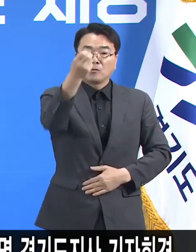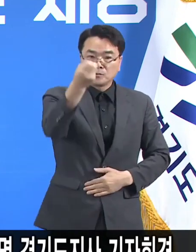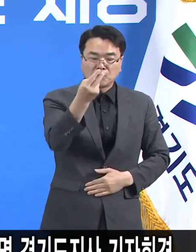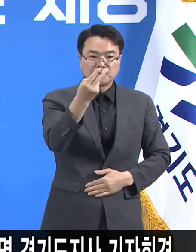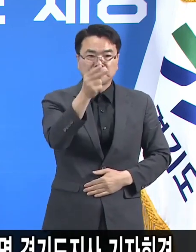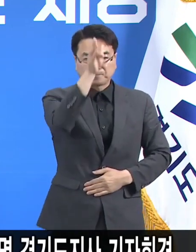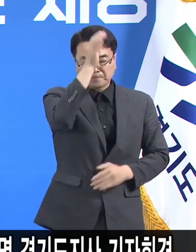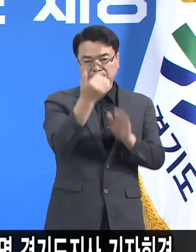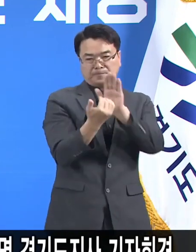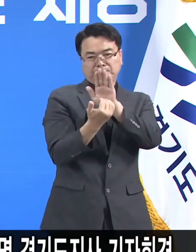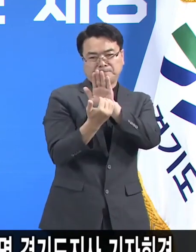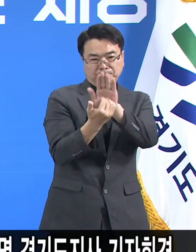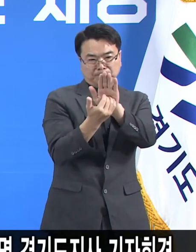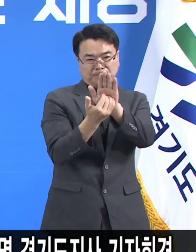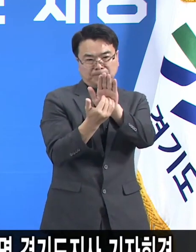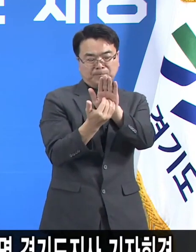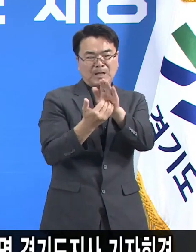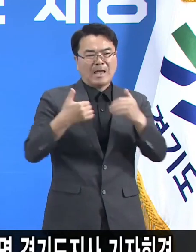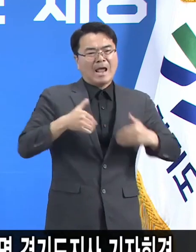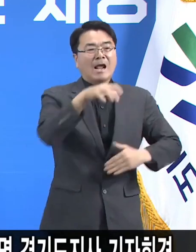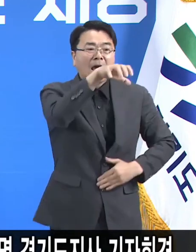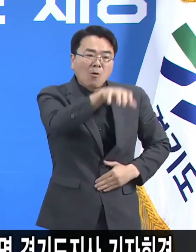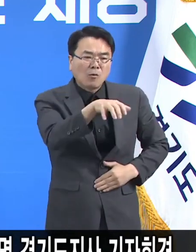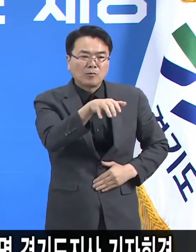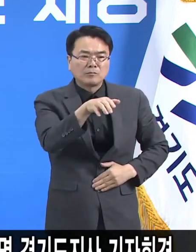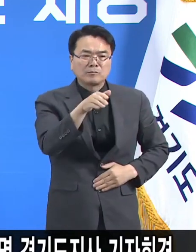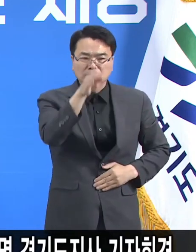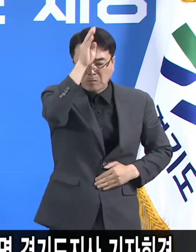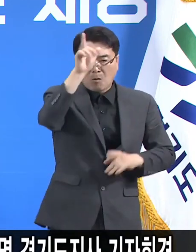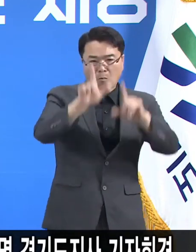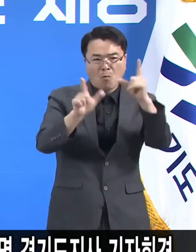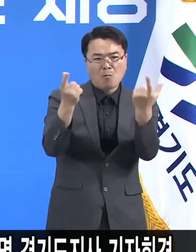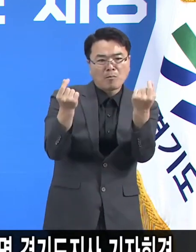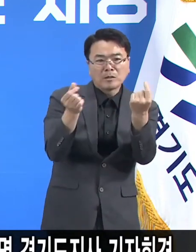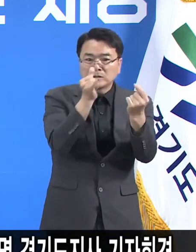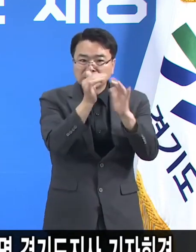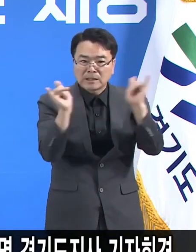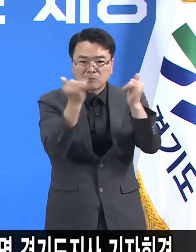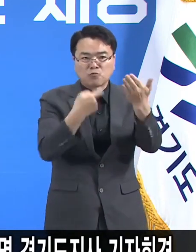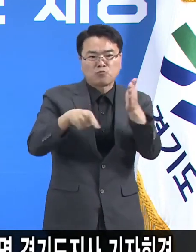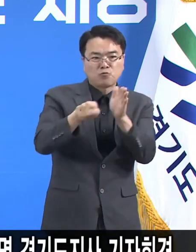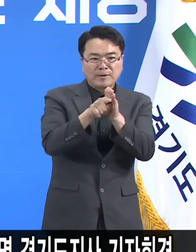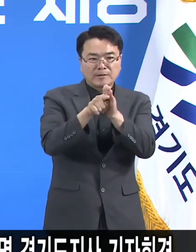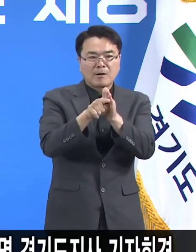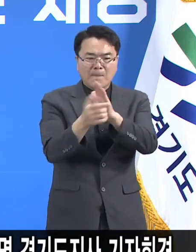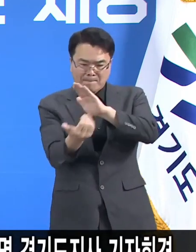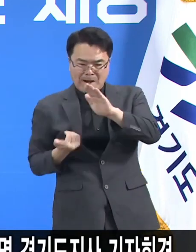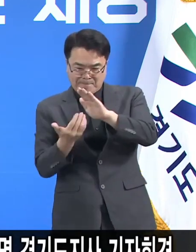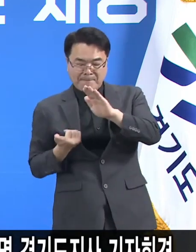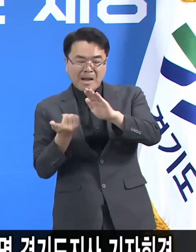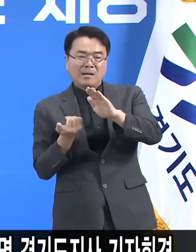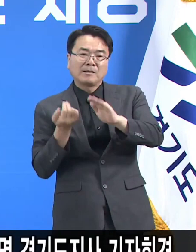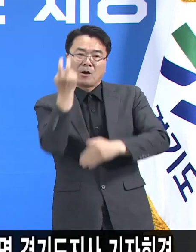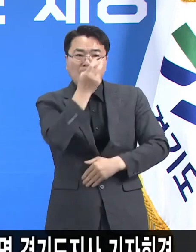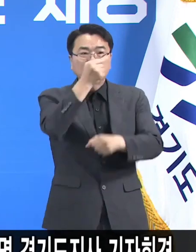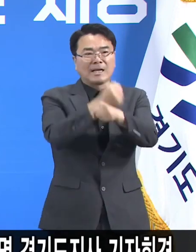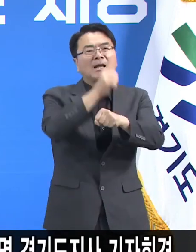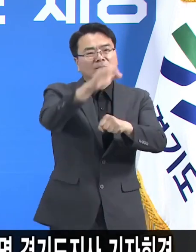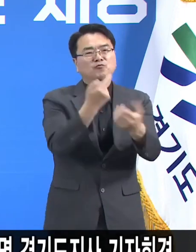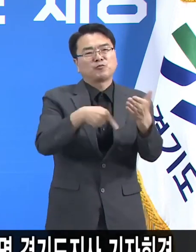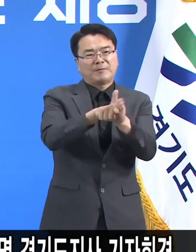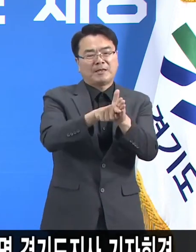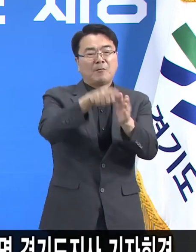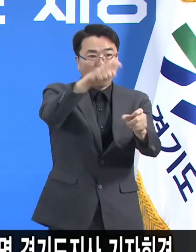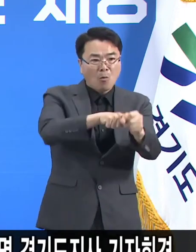방역 취약업종과 유증상자에 대한 선제적 진단검사를 확대합니다. 노래연습장